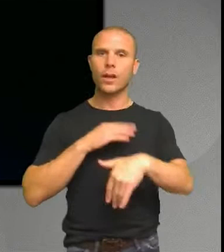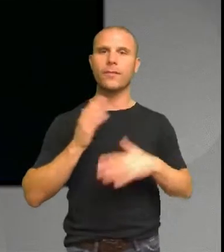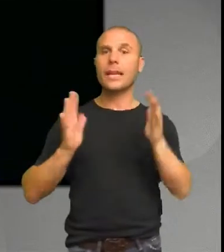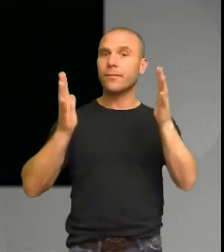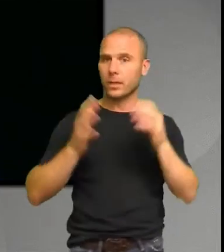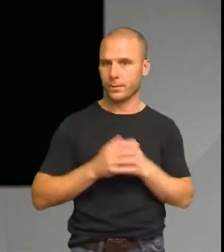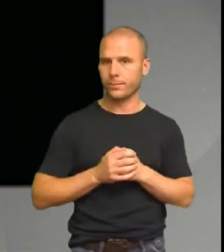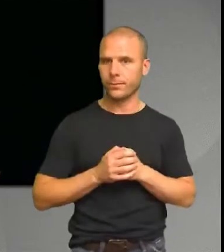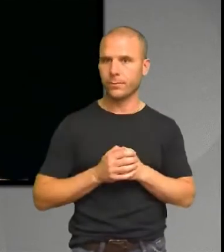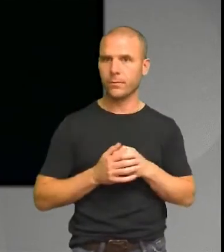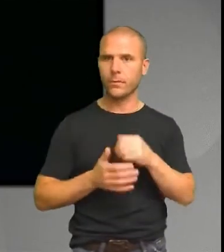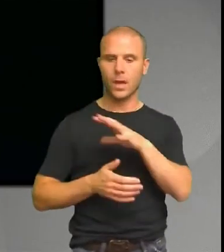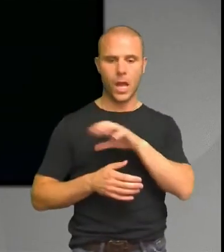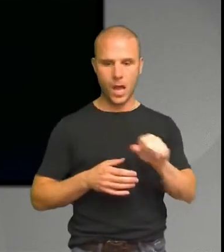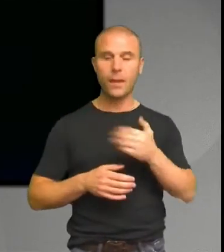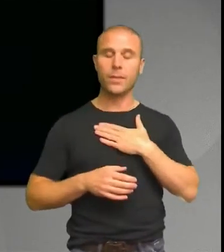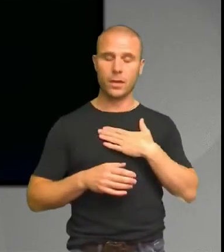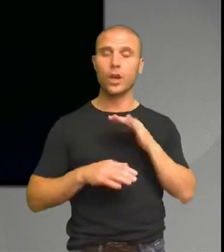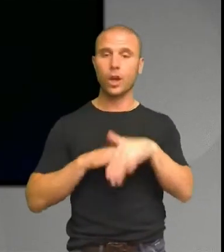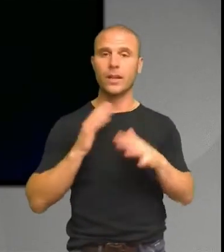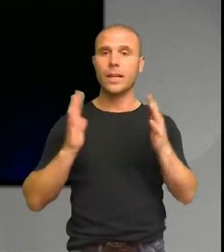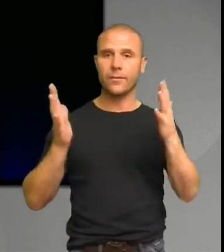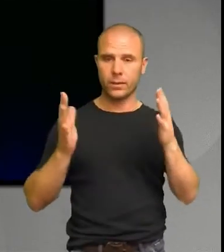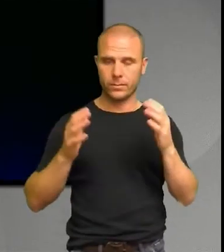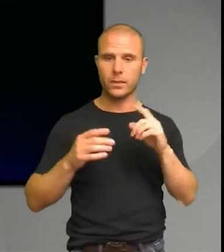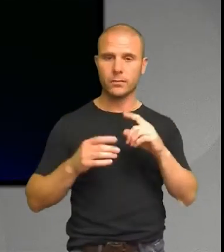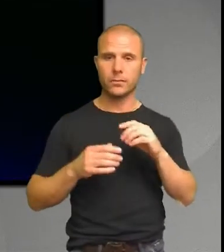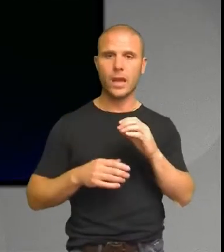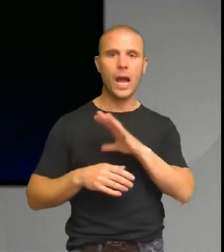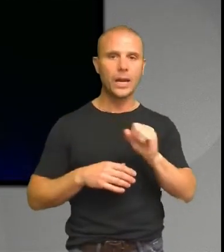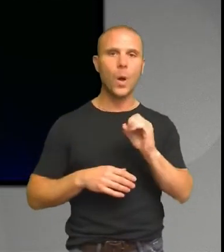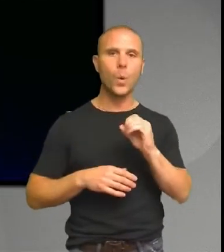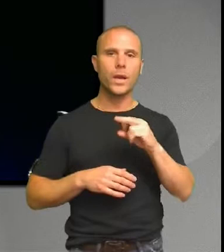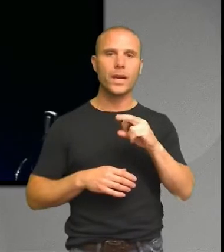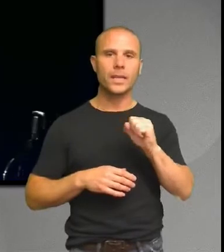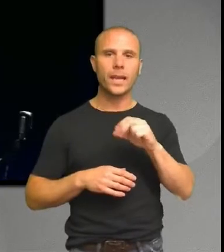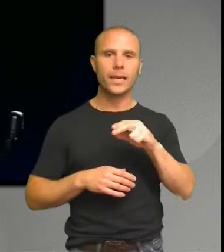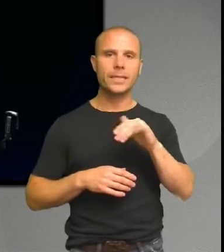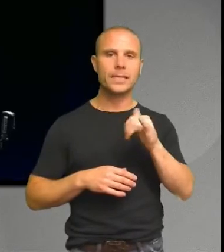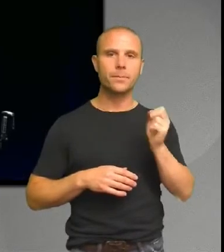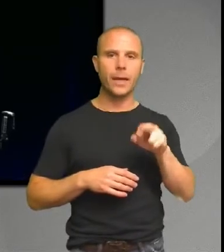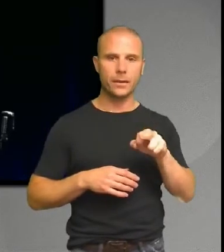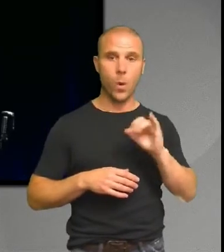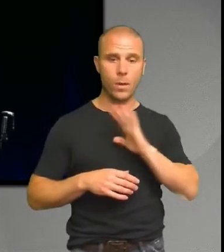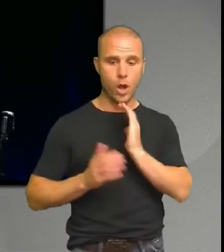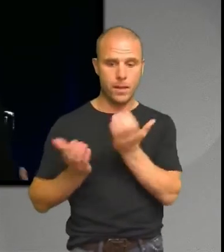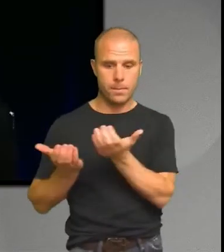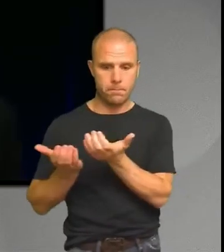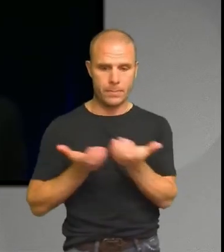Alla organismer vill överleva. Och ifall vi har brist på resurser för att vi ska kunna överleva, så börjar vi konkurrera.